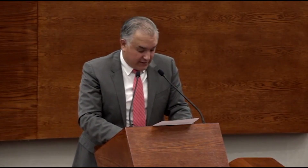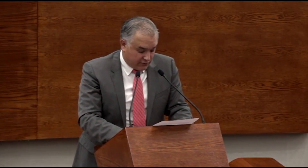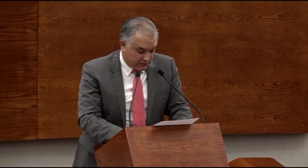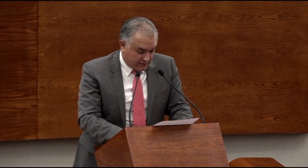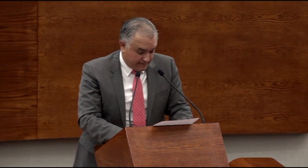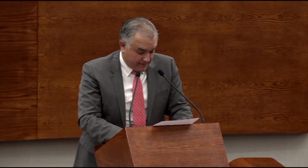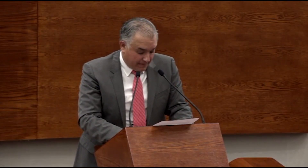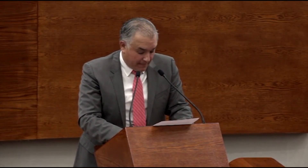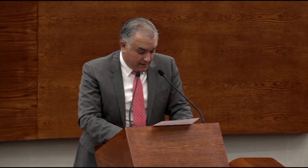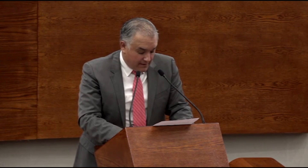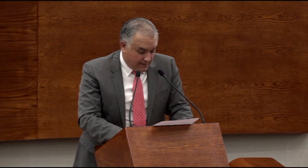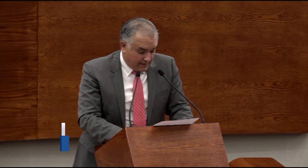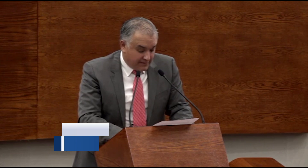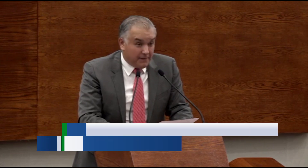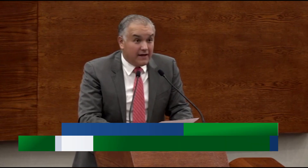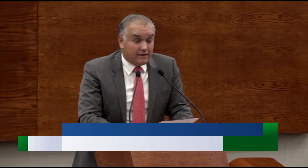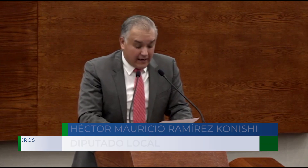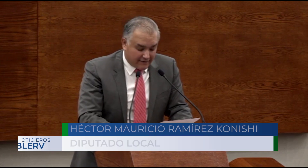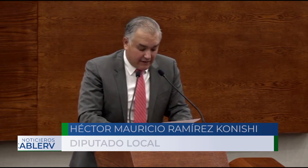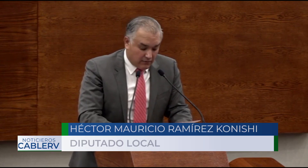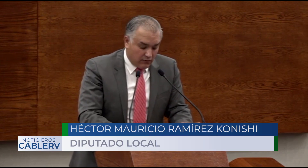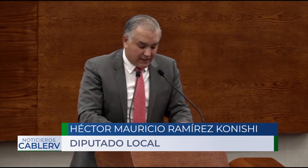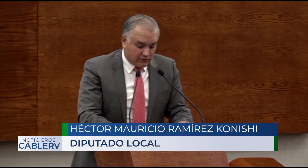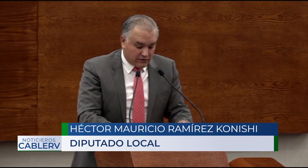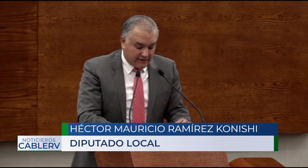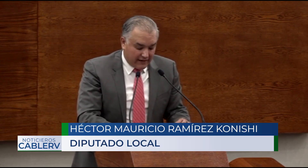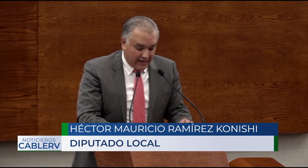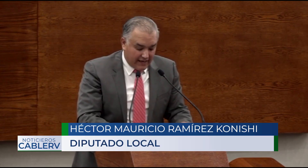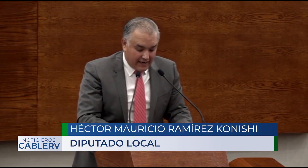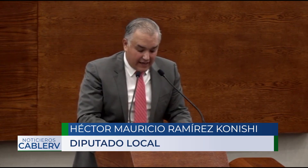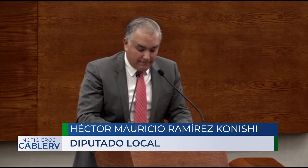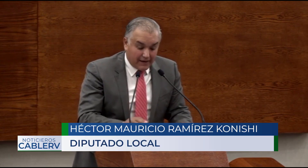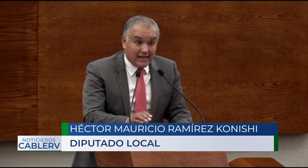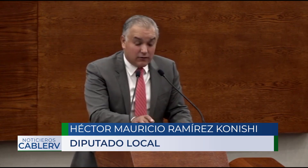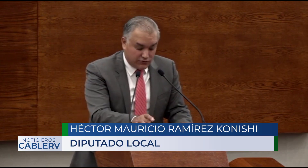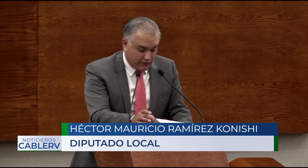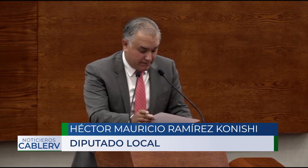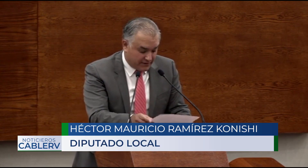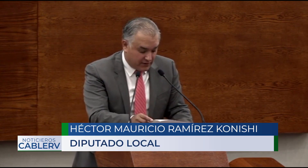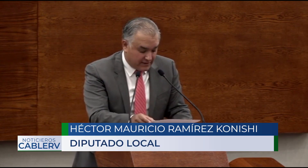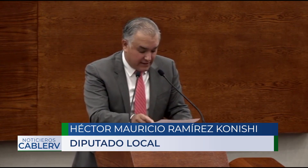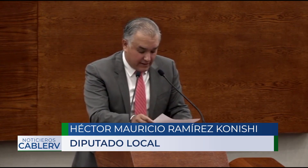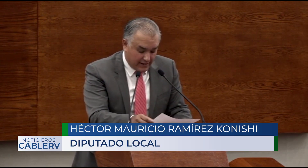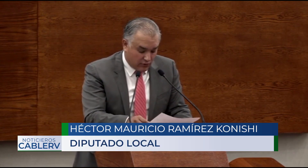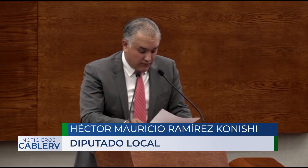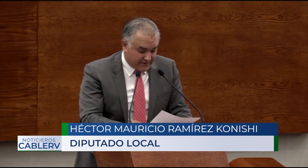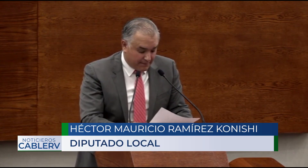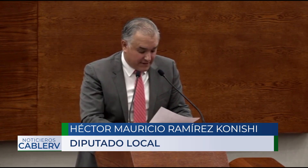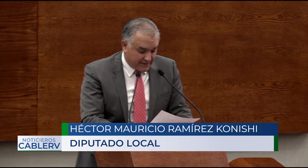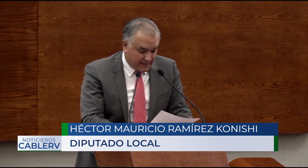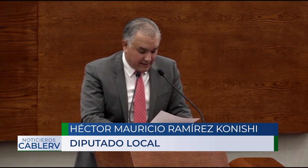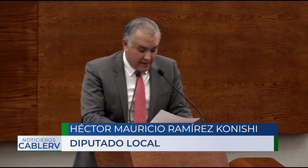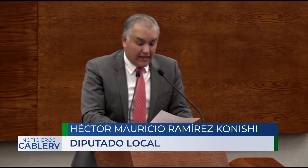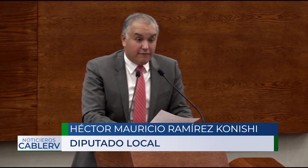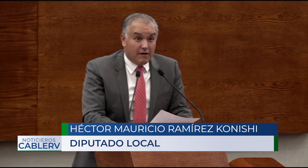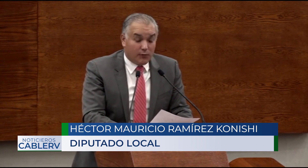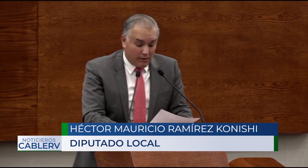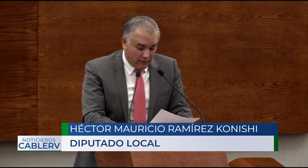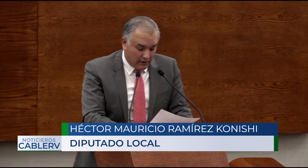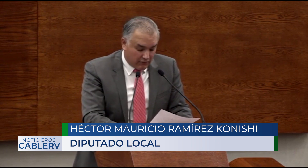derechos. Si bien el artículo 14 de la Ley General para la Inclusión de Personas con Discapacidad, que fue aprobado en